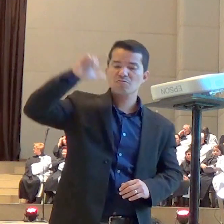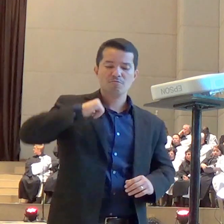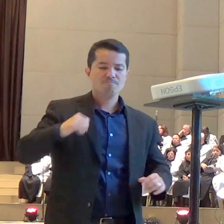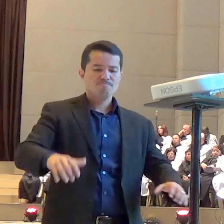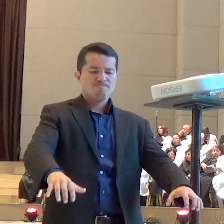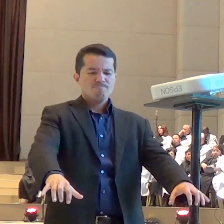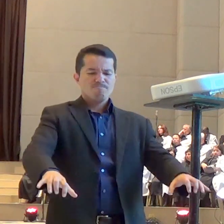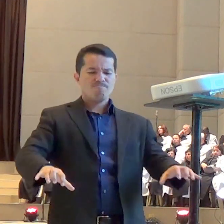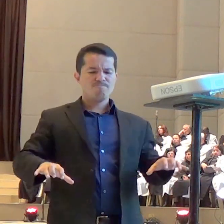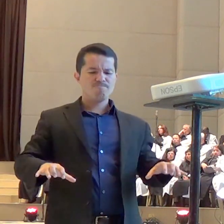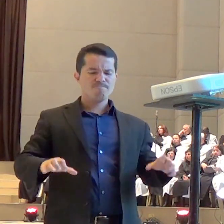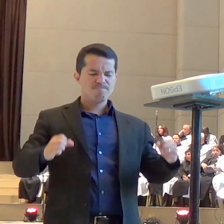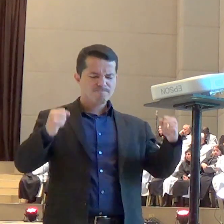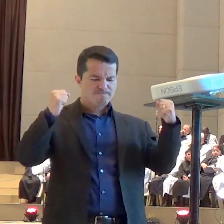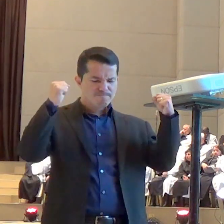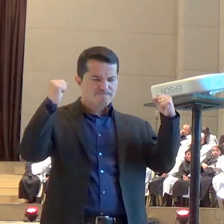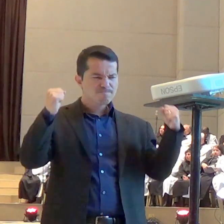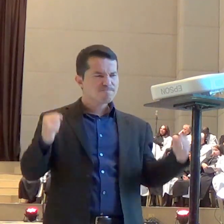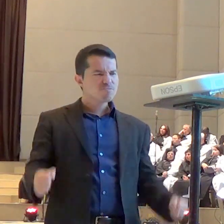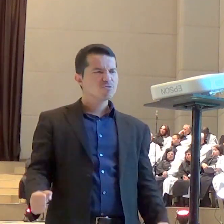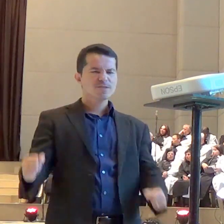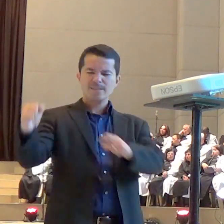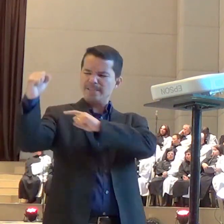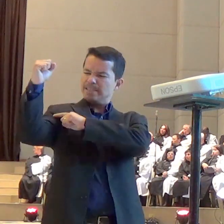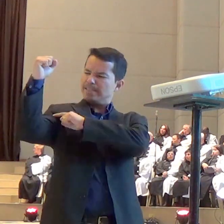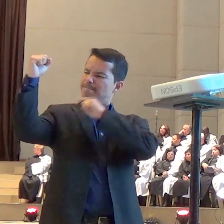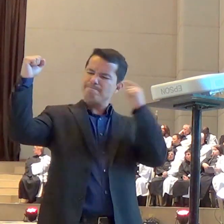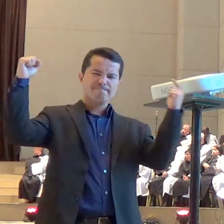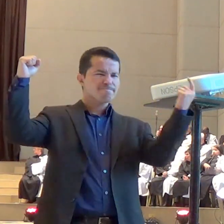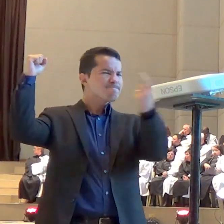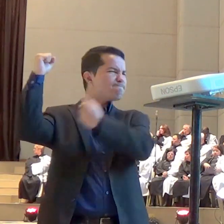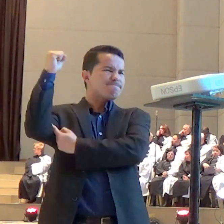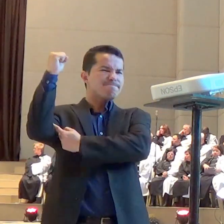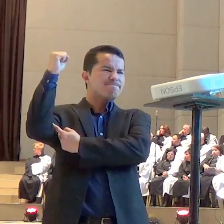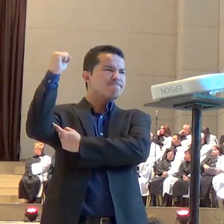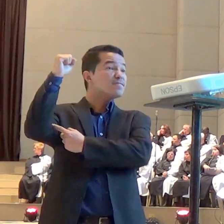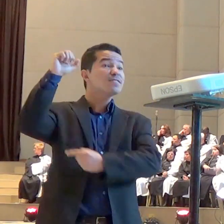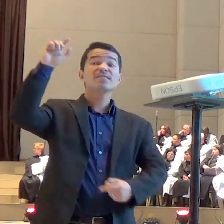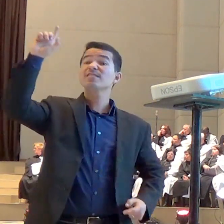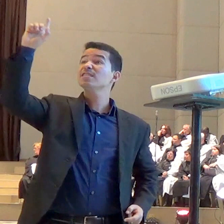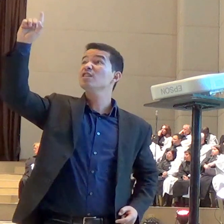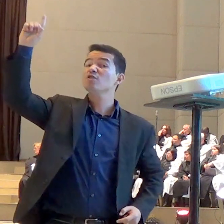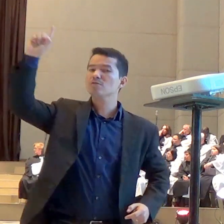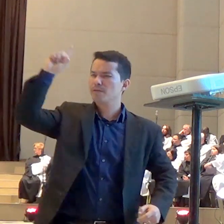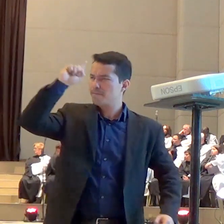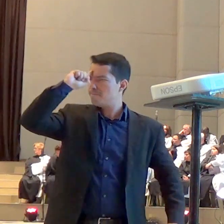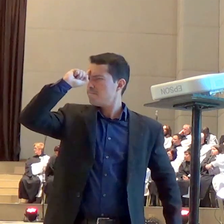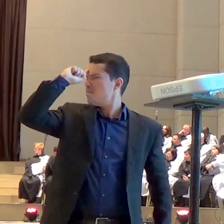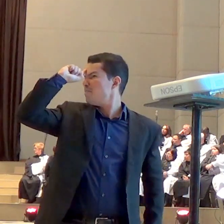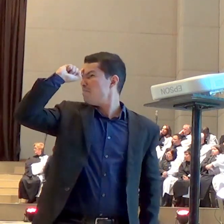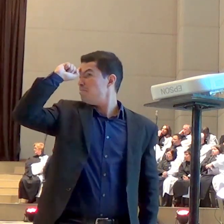mãos os exércitos do céu ele dá ordem aos seus anjos